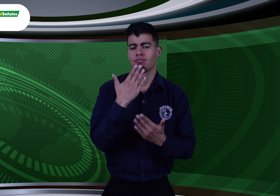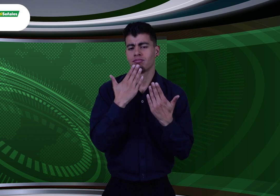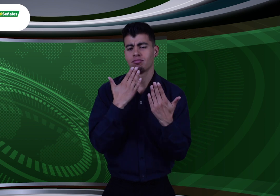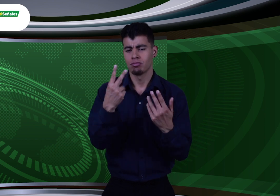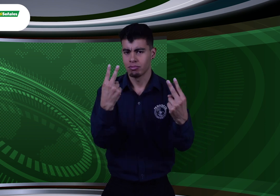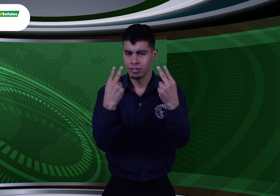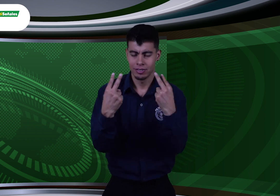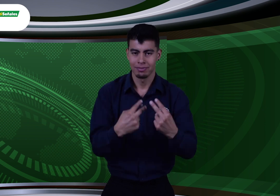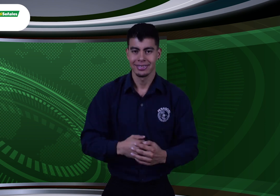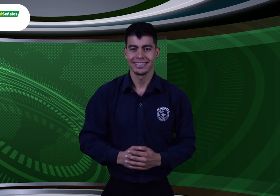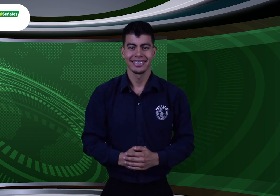agradecemos su visualización.